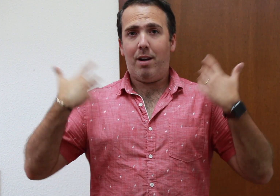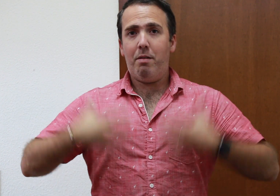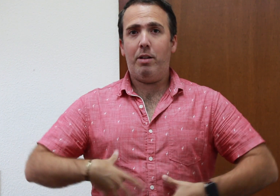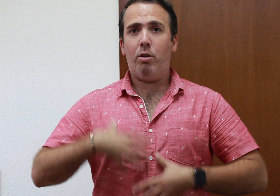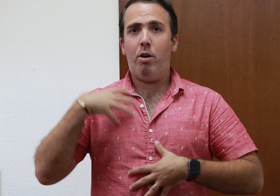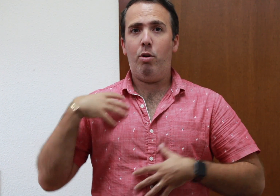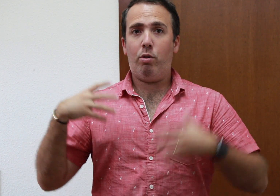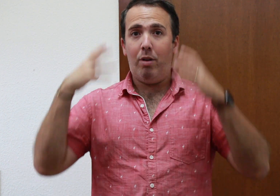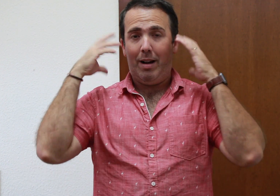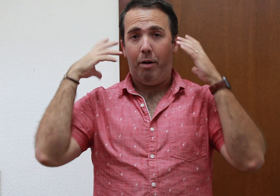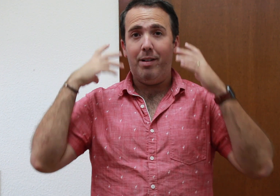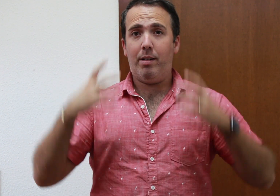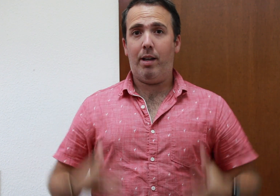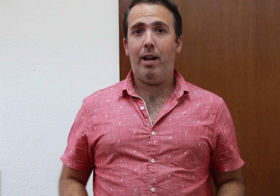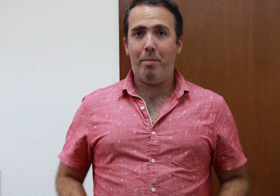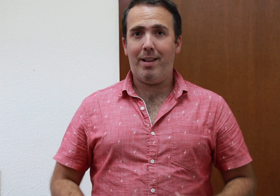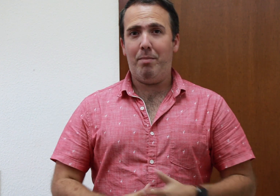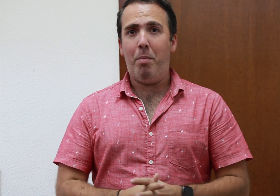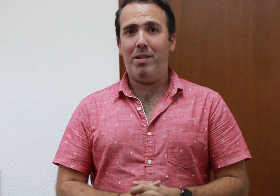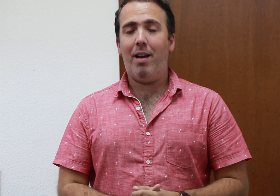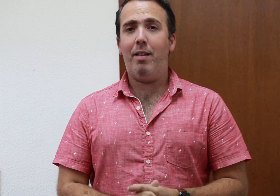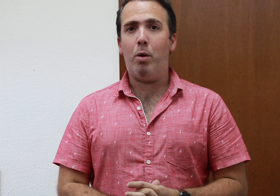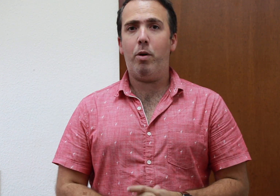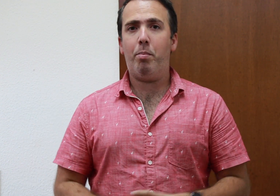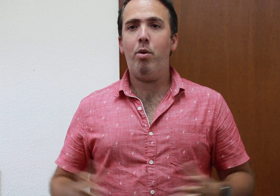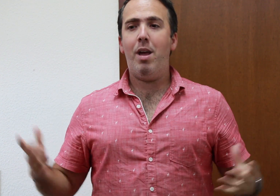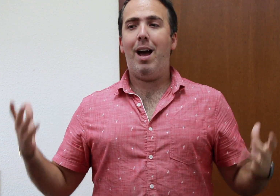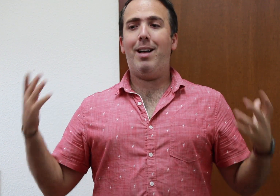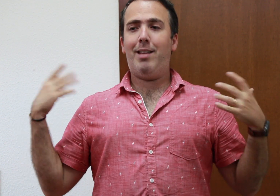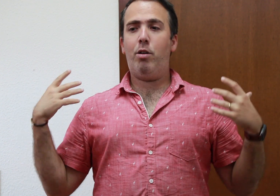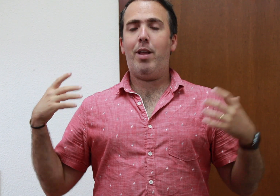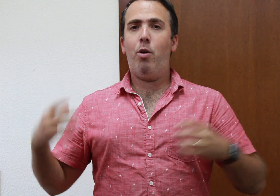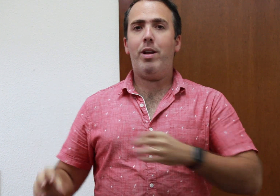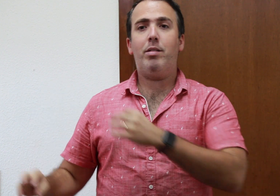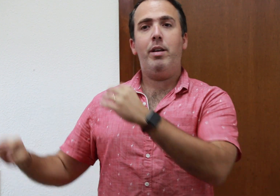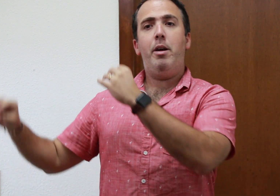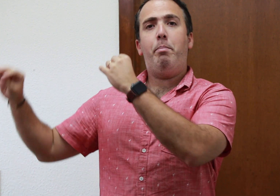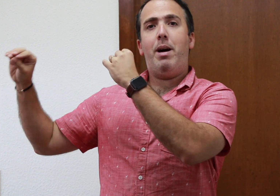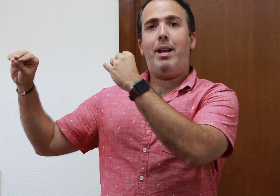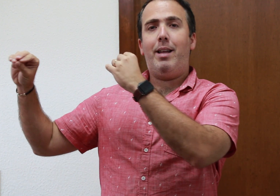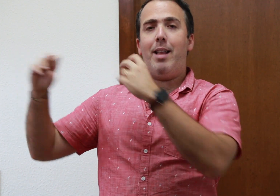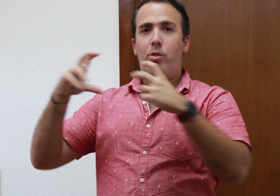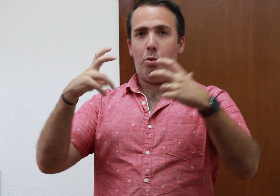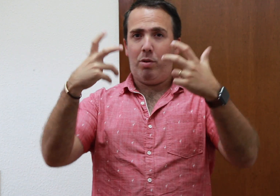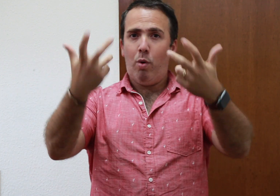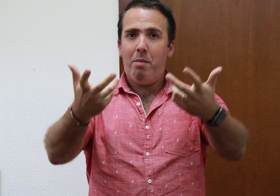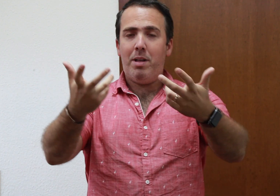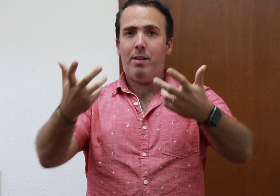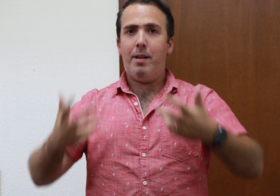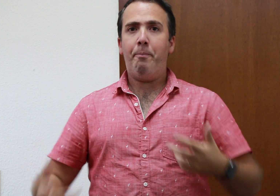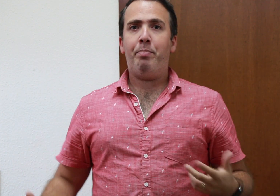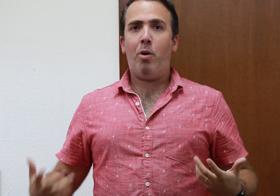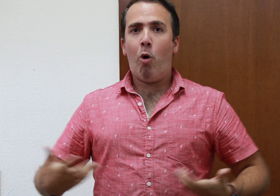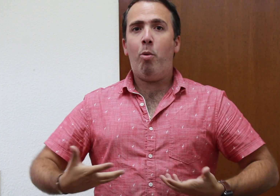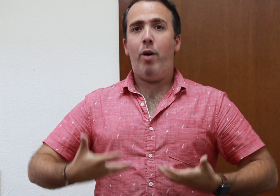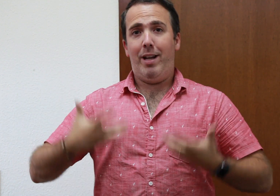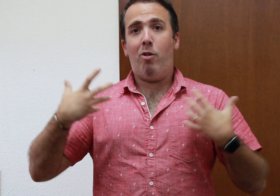arriba, de todo el torso y la cabeza, que es la parte más pesada del cuerpo, hacia los talones para que tanto visualmente como en